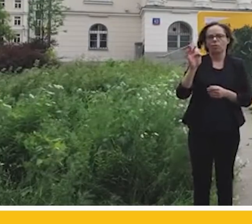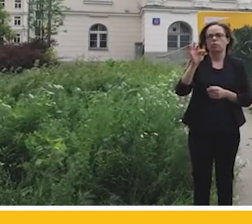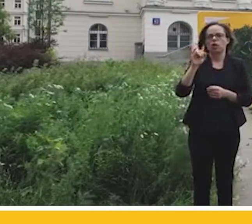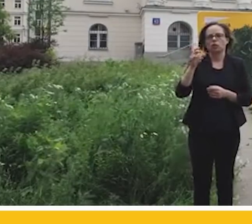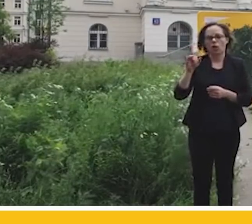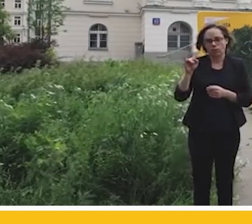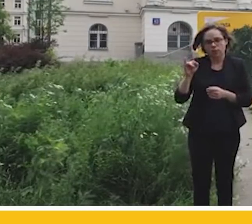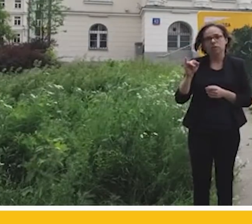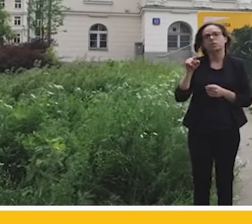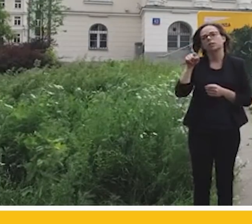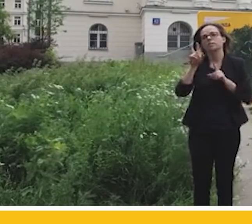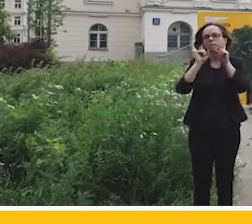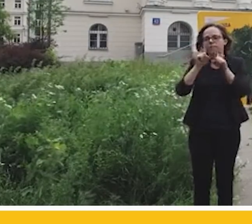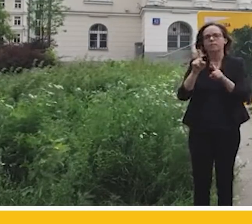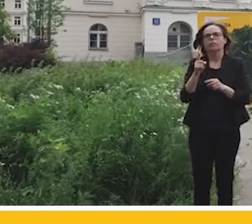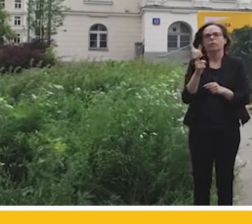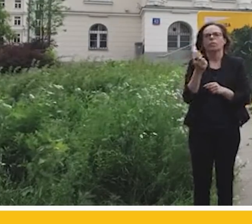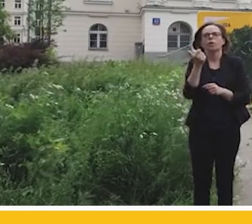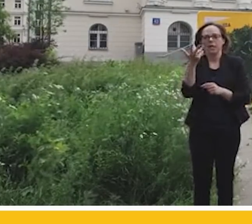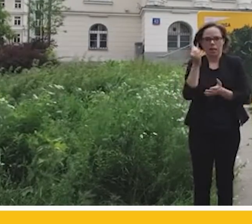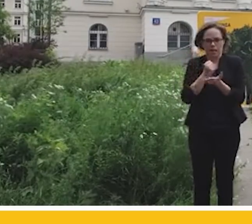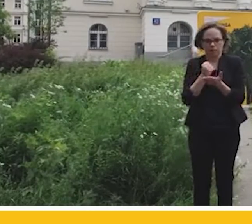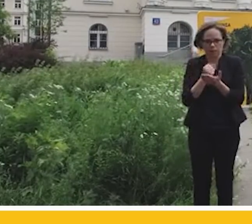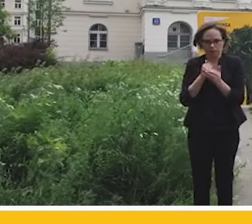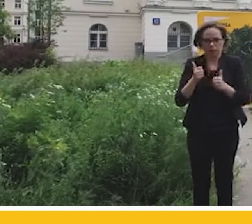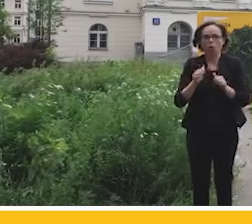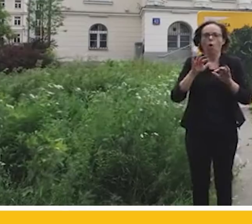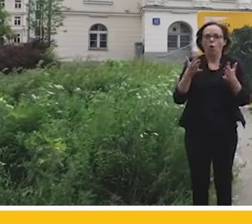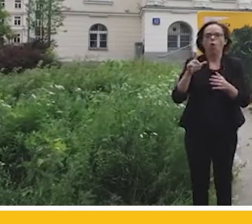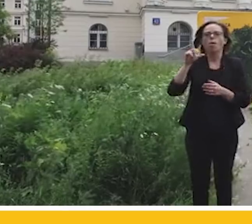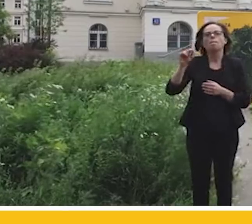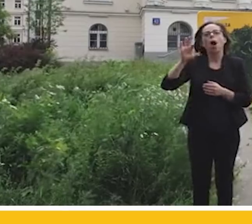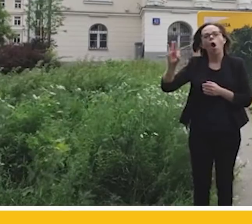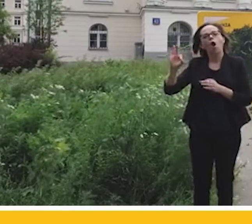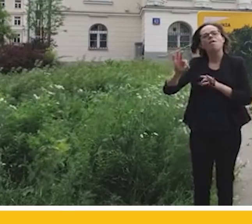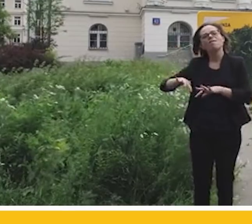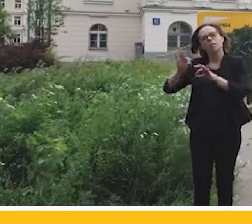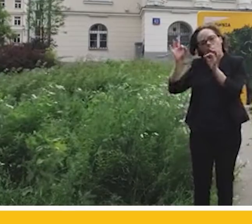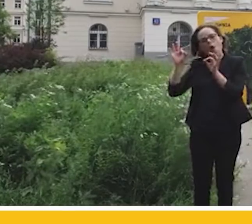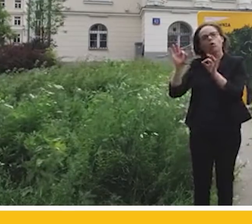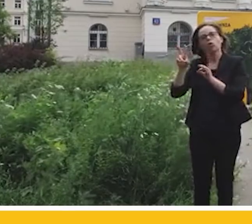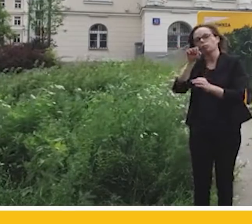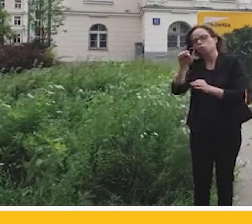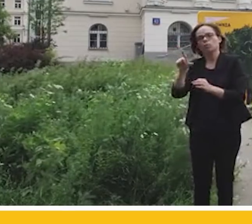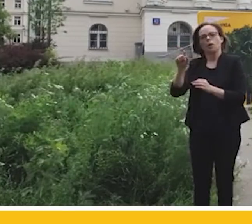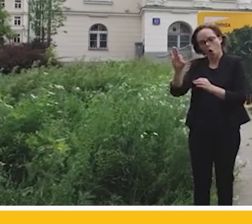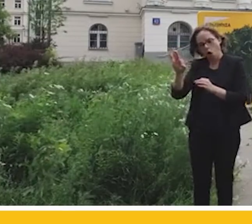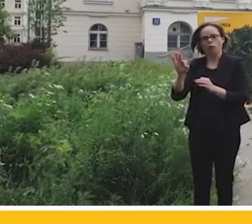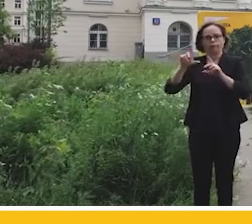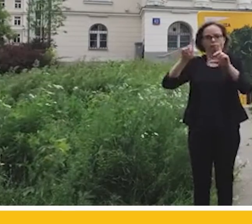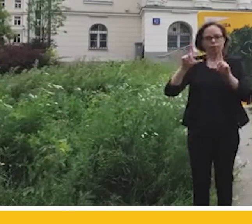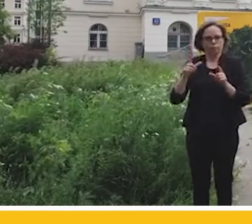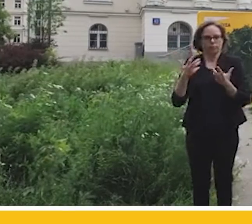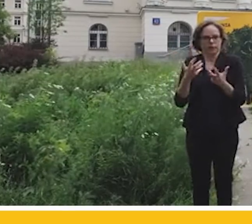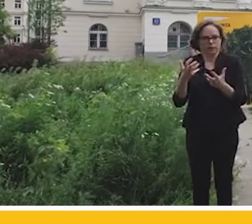ono zrobiło kilka rzeczy. Po pierwsze, zmobilizowało elektorat Platformy Obywatelskiej, co jest ewidentne. Wyborcy akurat tak się